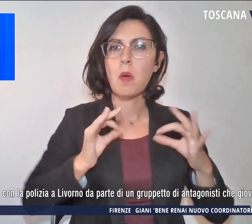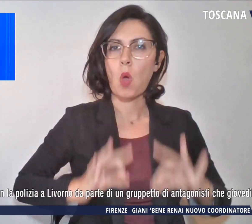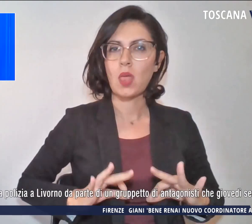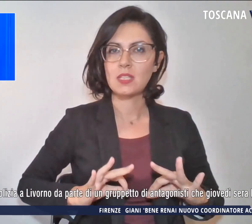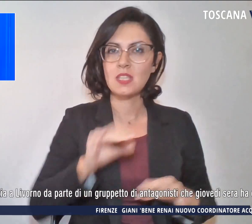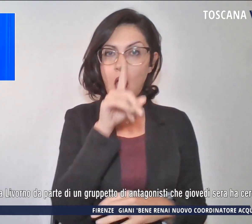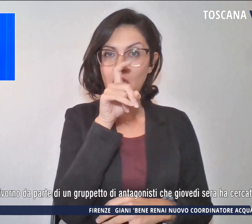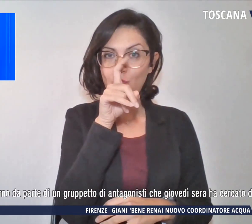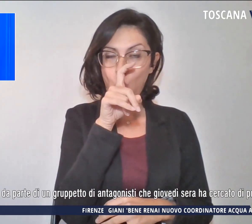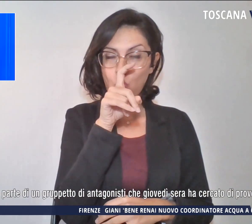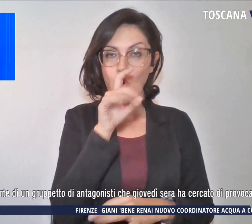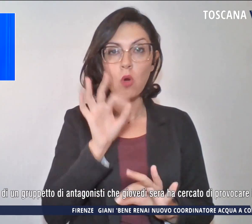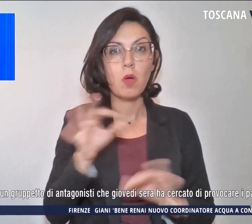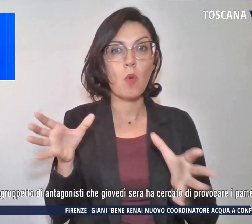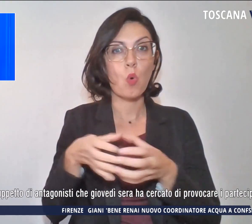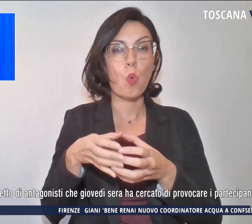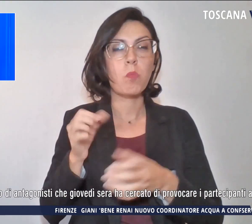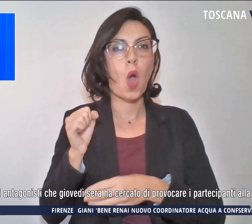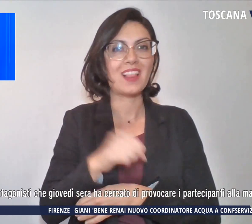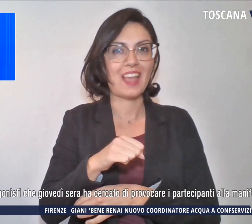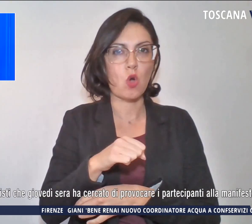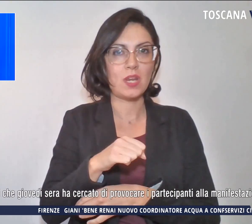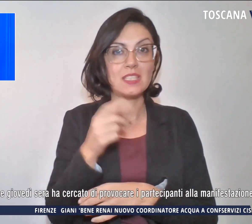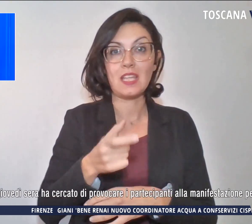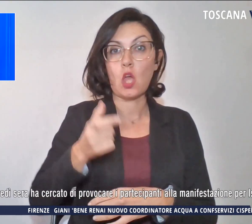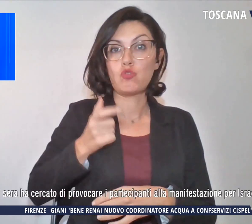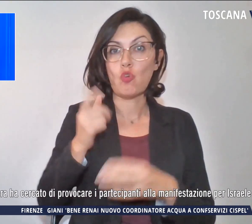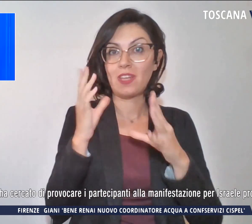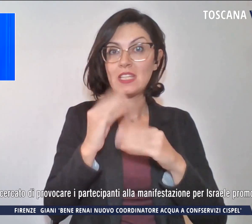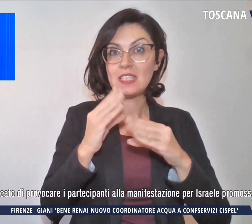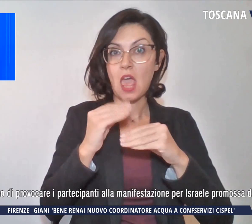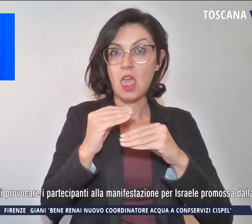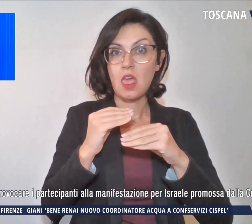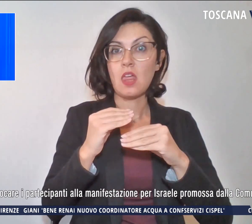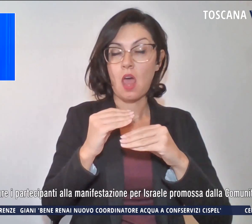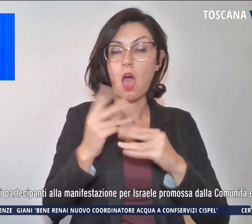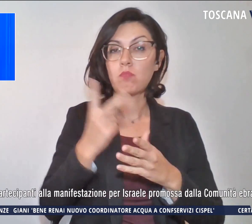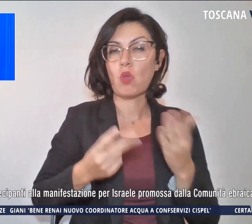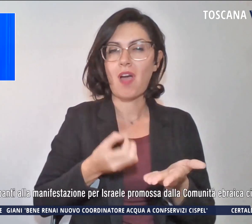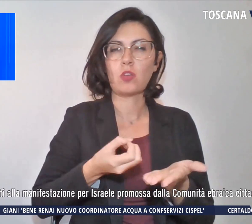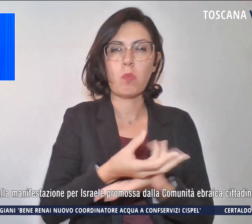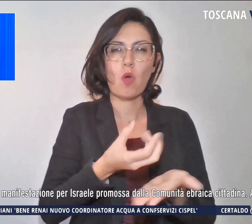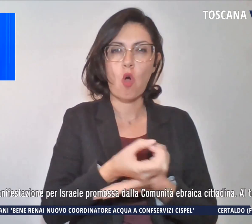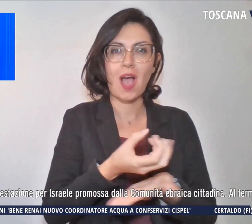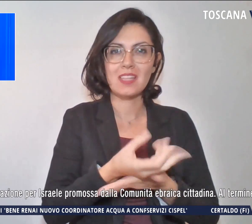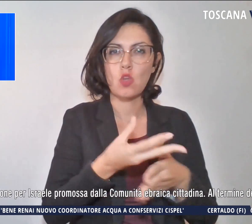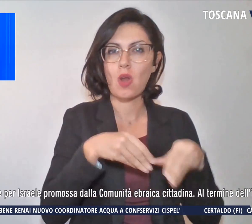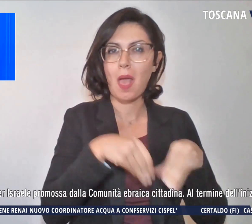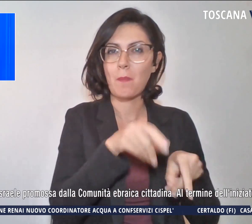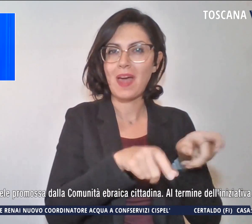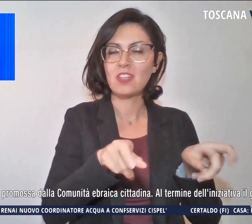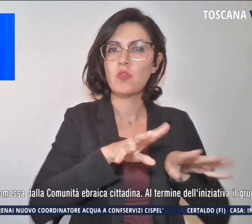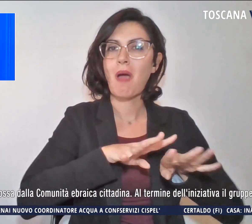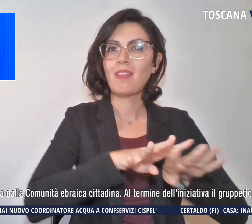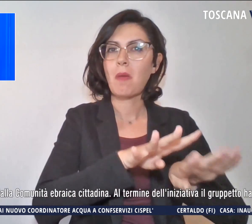Da parte di un gruppo di antagonisti che giovedì sera ha cercato di provocare i partecipanti ad una manifestazione